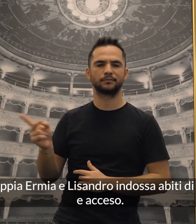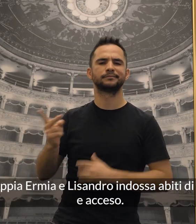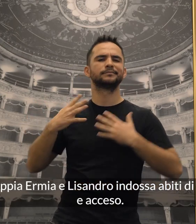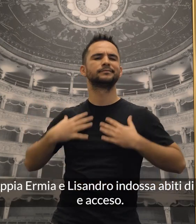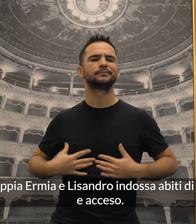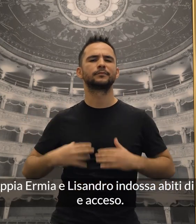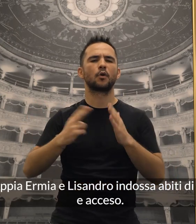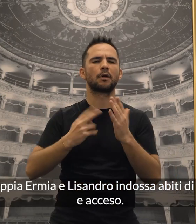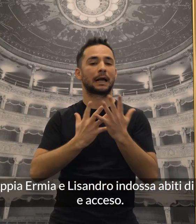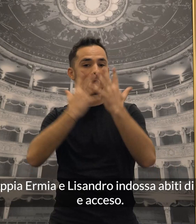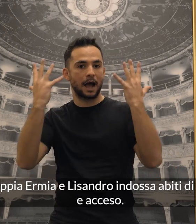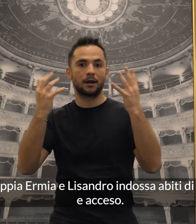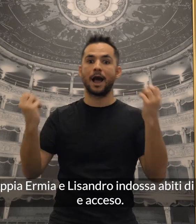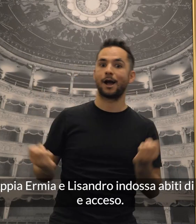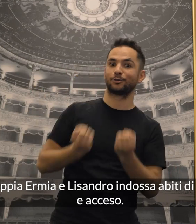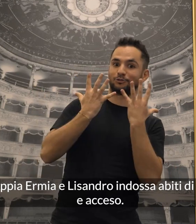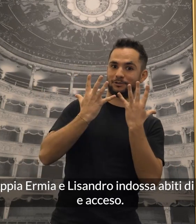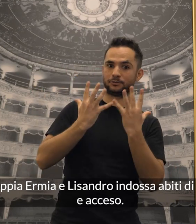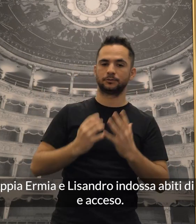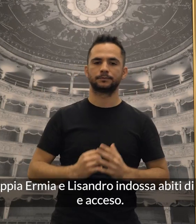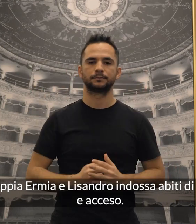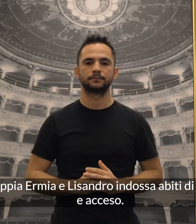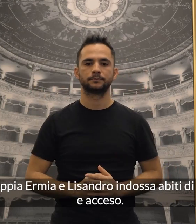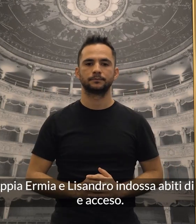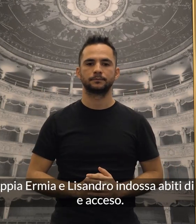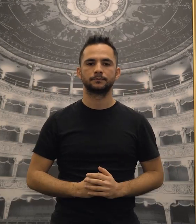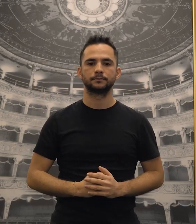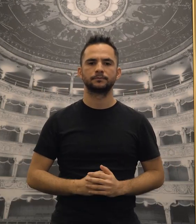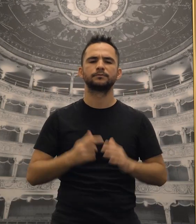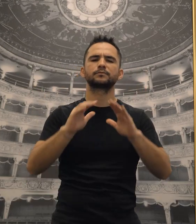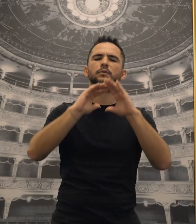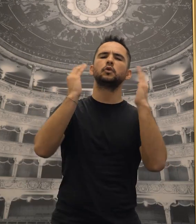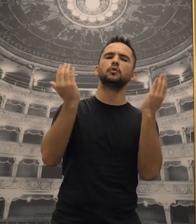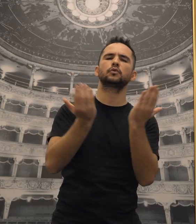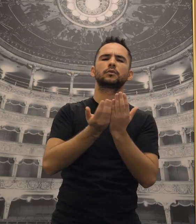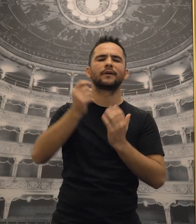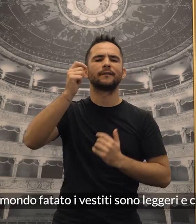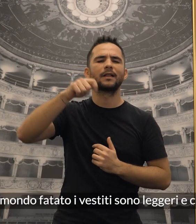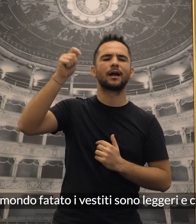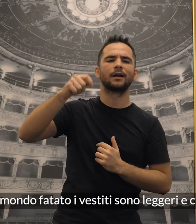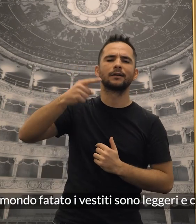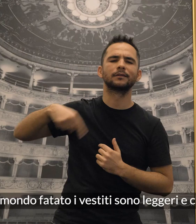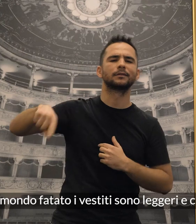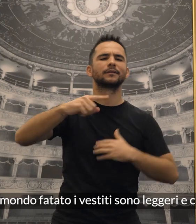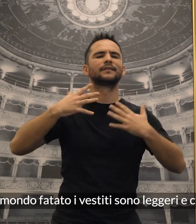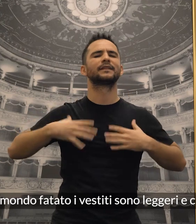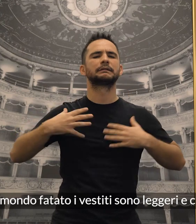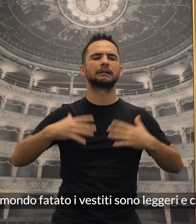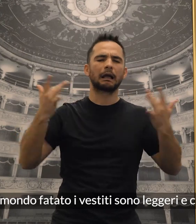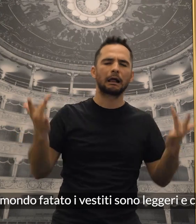indossa abiti di colore chiaro e acceso. Nel mondo fatato i vestiti sono